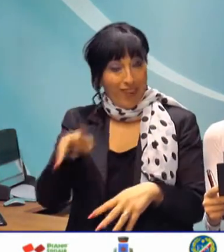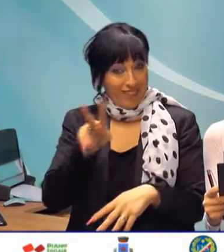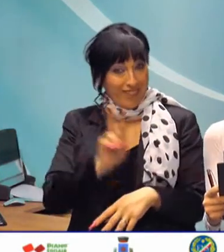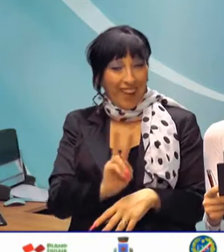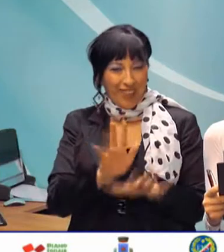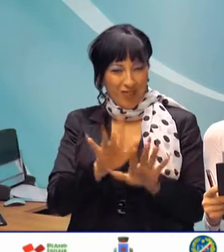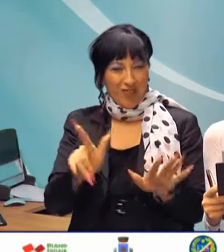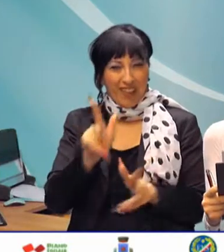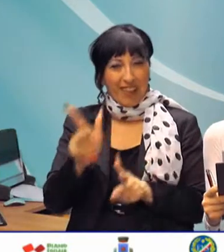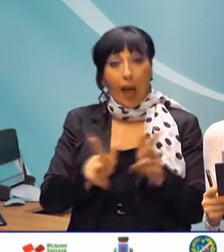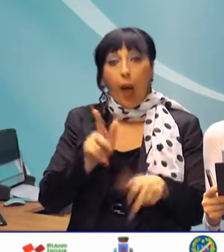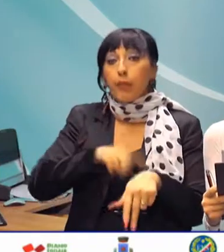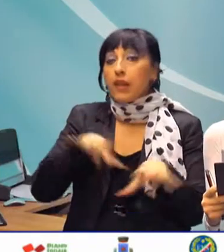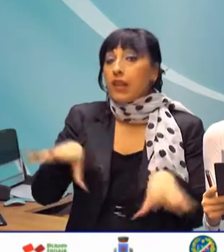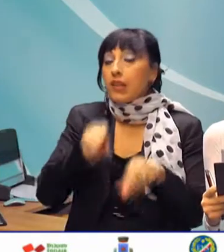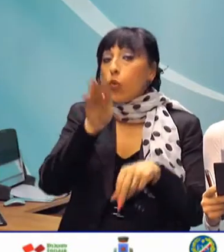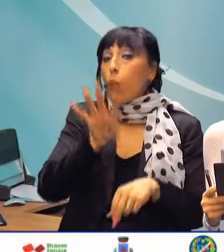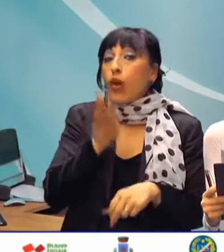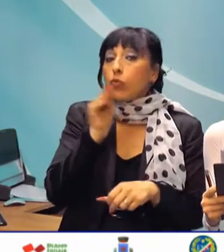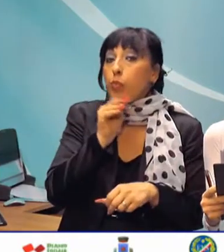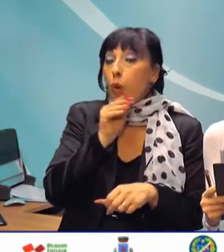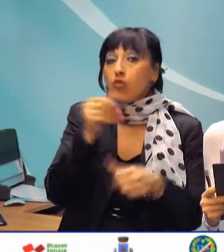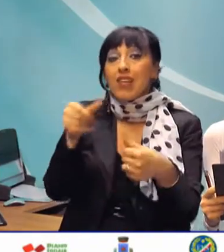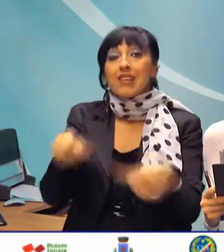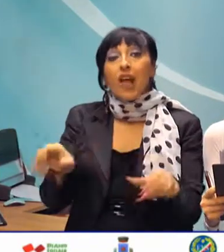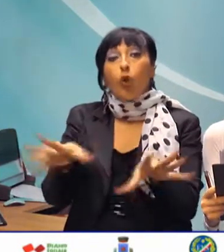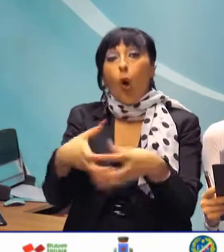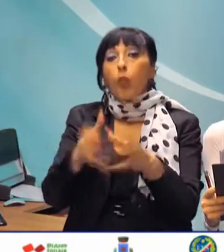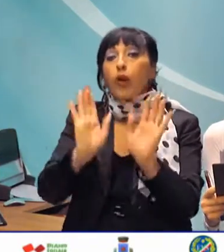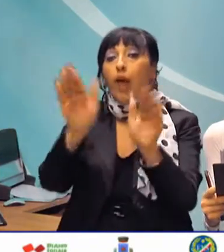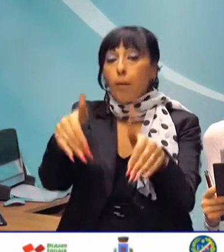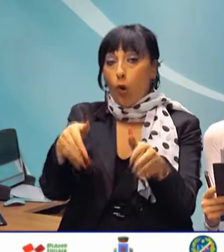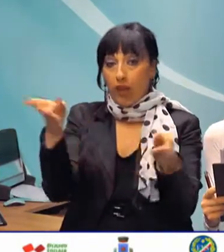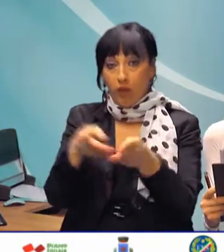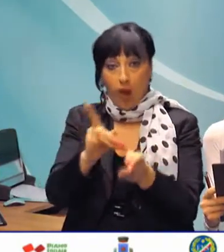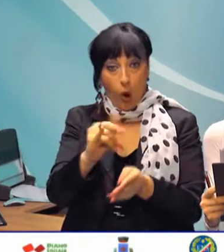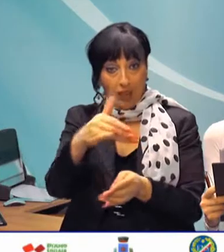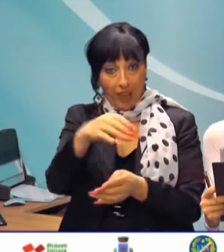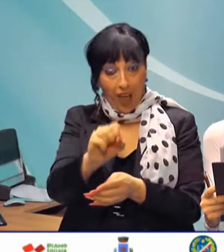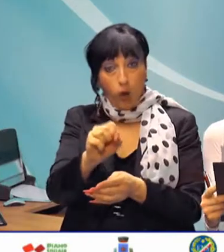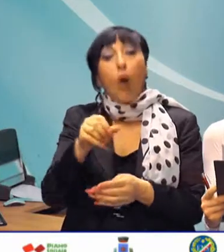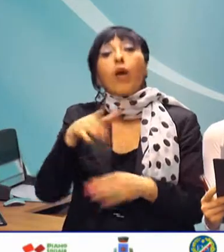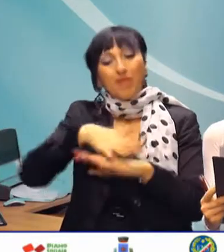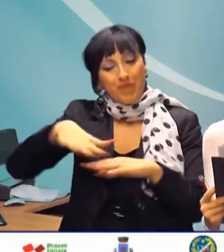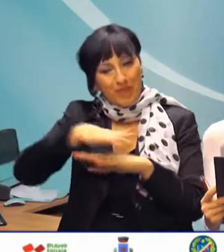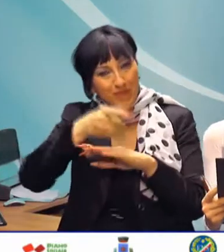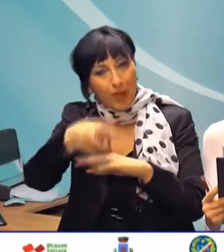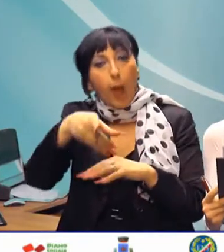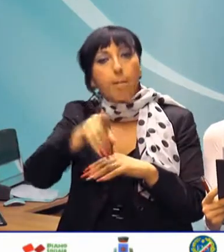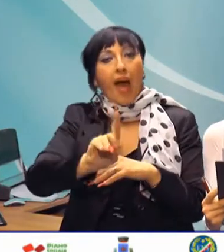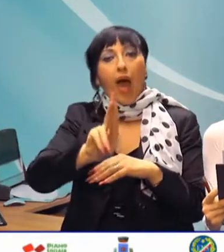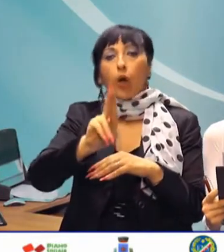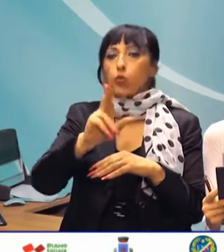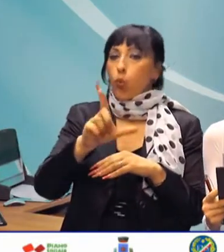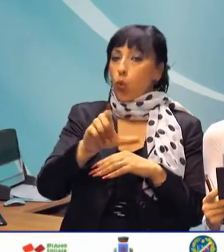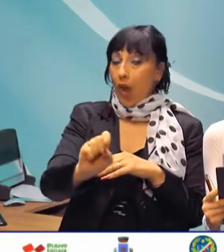aprile, con inizio alle ore 16, presso la sede della comunità montana Vallo di Diano a Padula, si terrà l'incontro